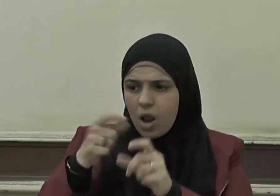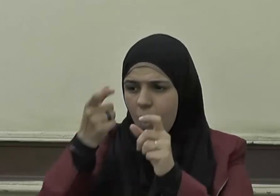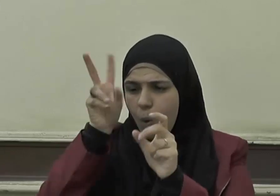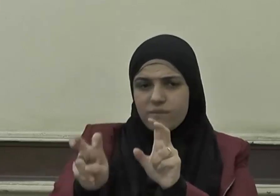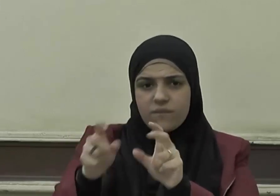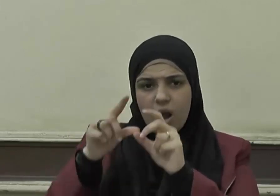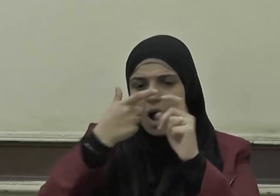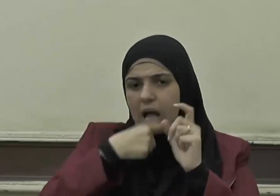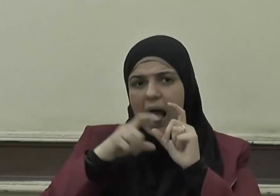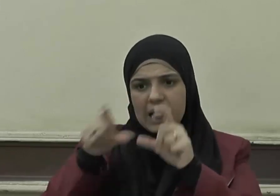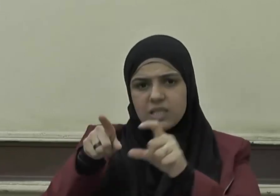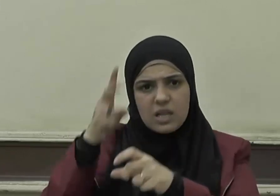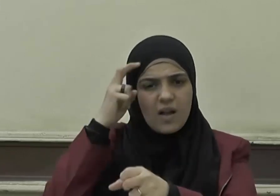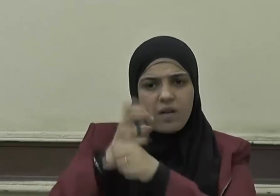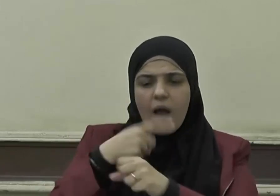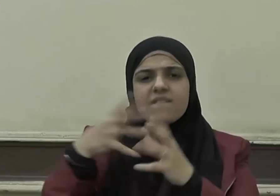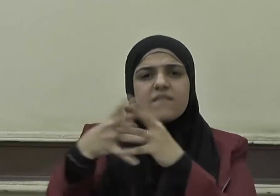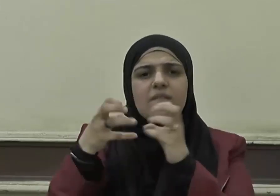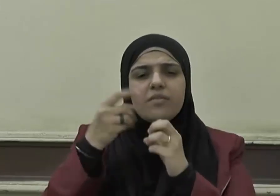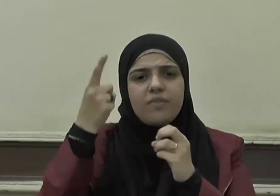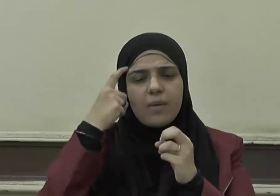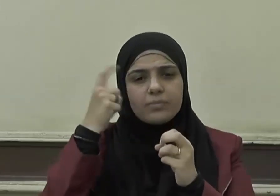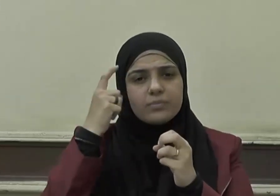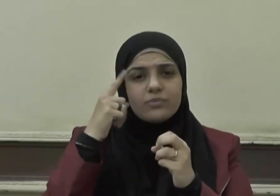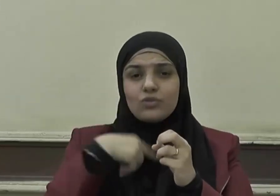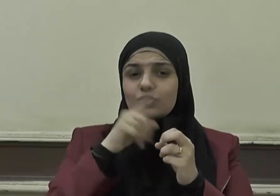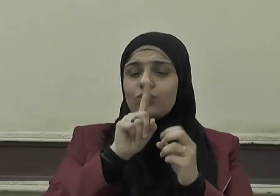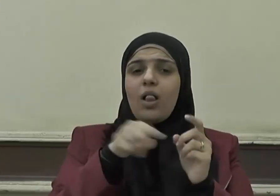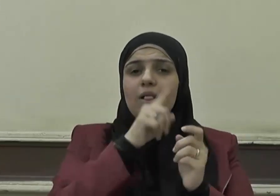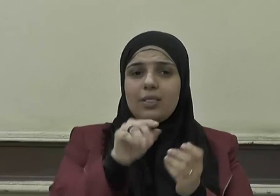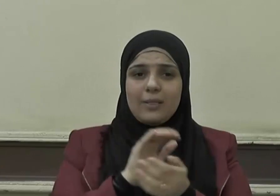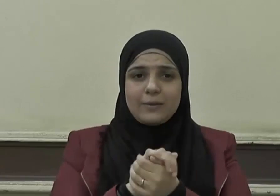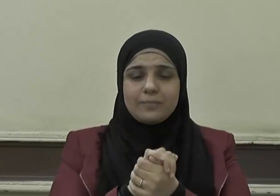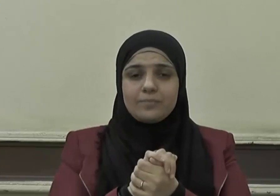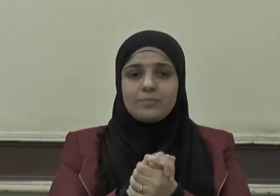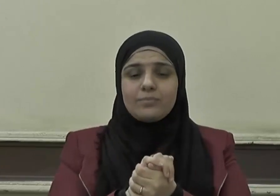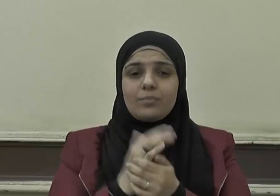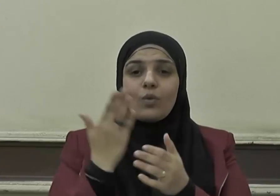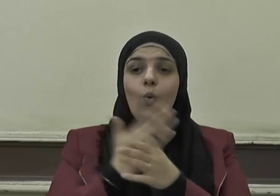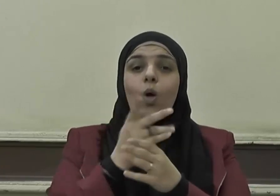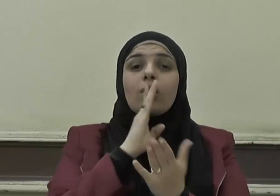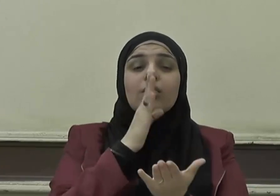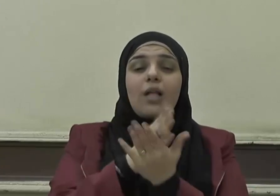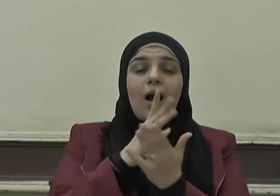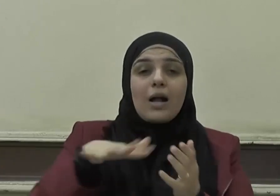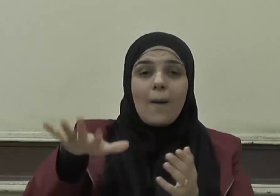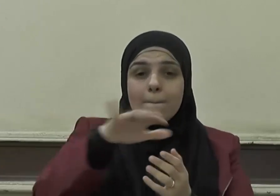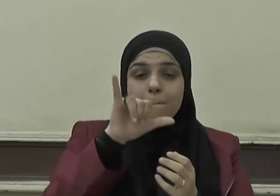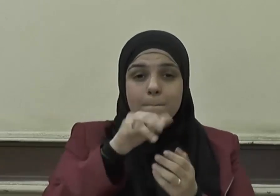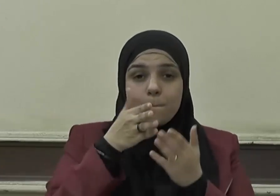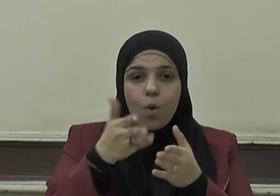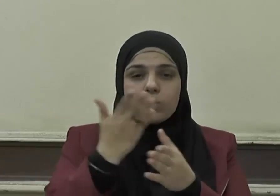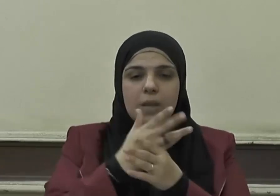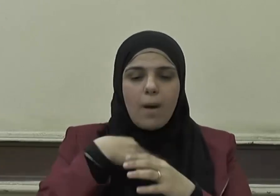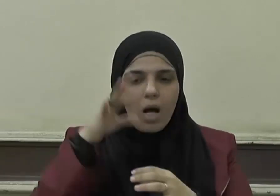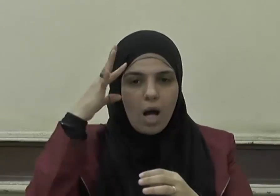دون فهم أبعادها ومقاصدها ويتحقق ذلك بقراءة مقاصدية